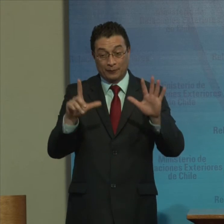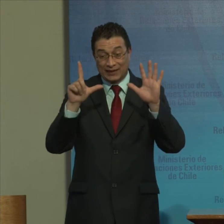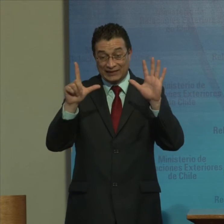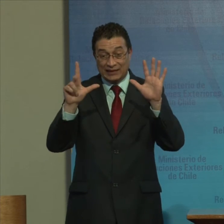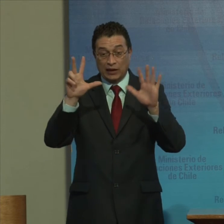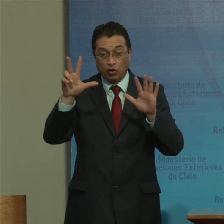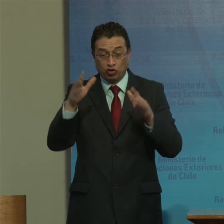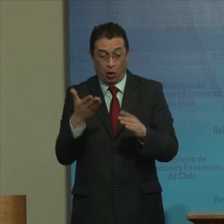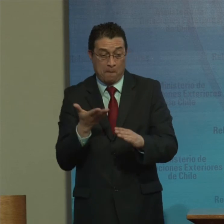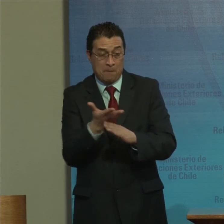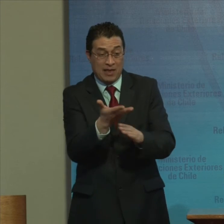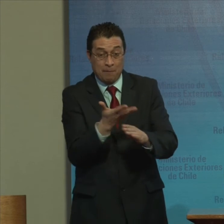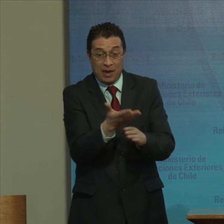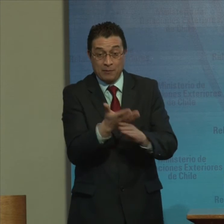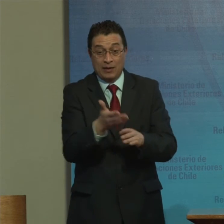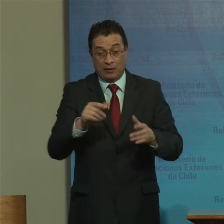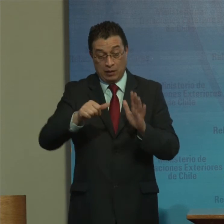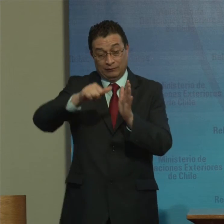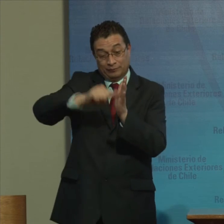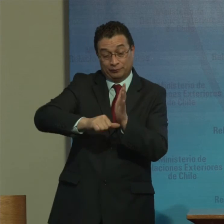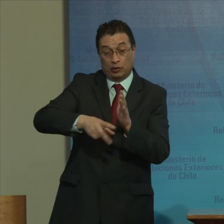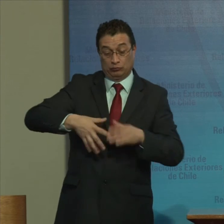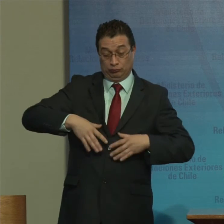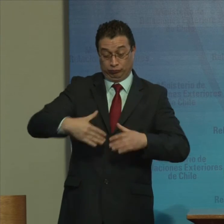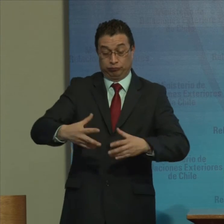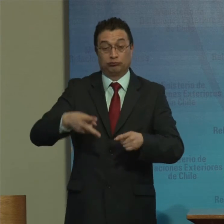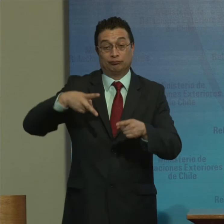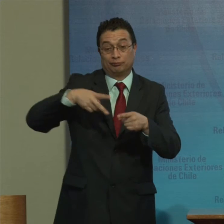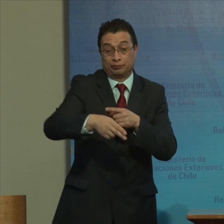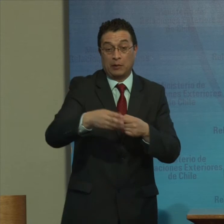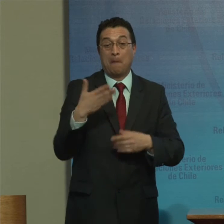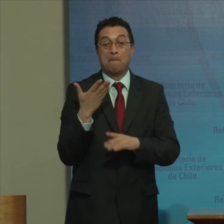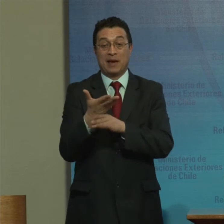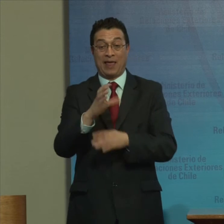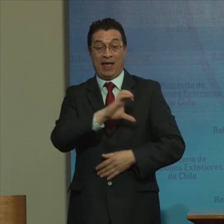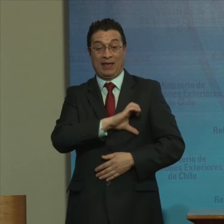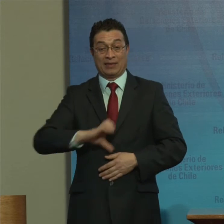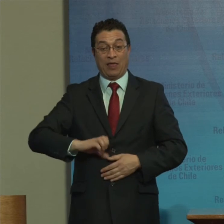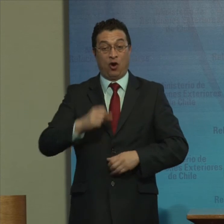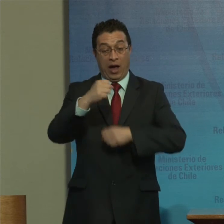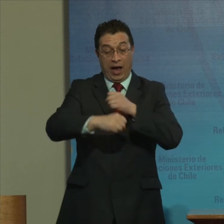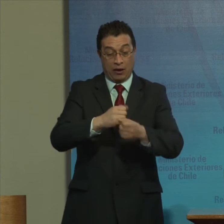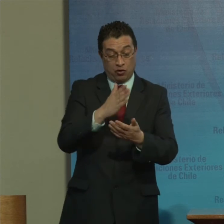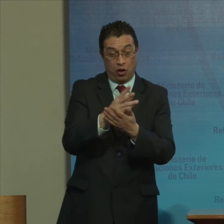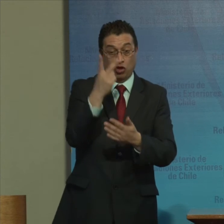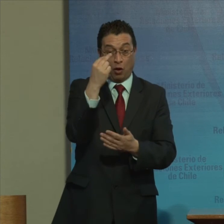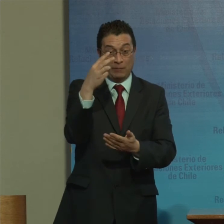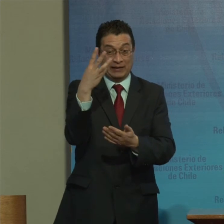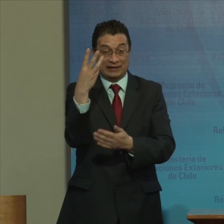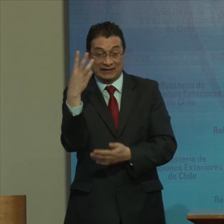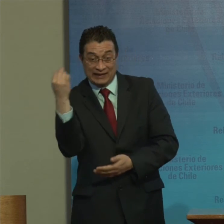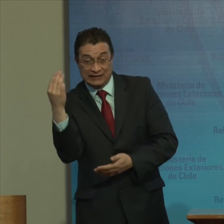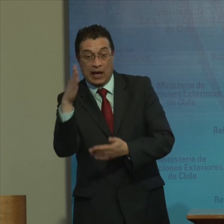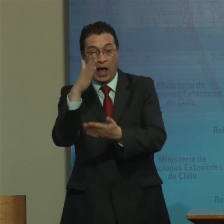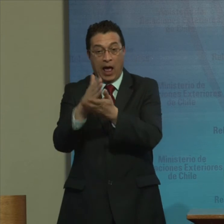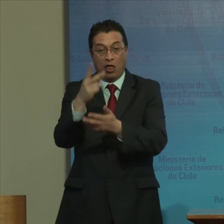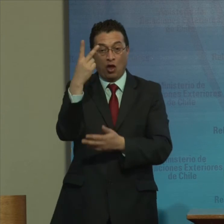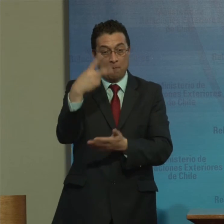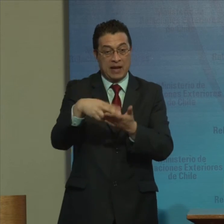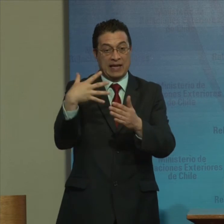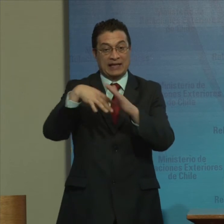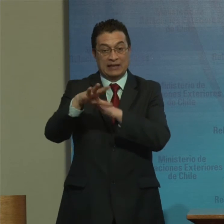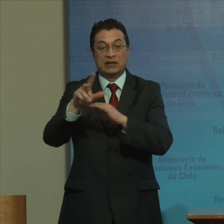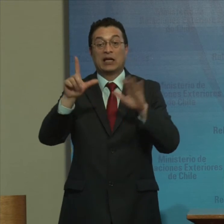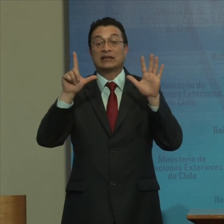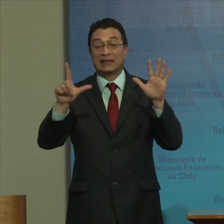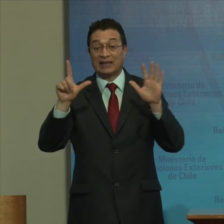Solicitudes De procedimiento De esterilización Solicitadas Al Estado Entre el año 2003 Y 2015 74